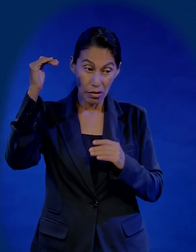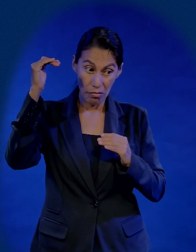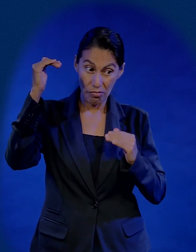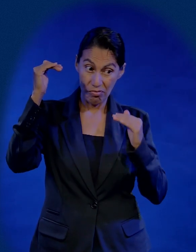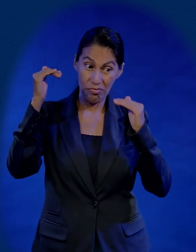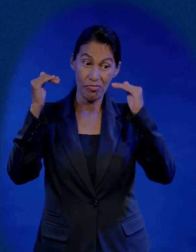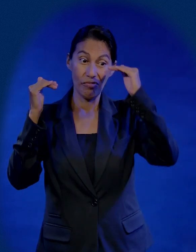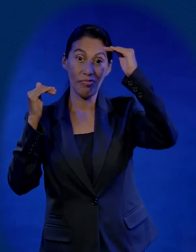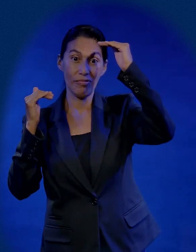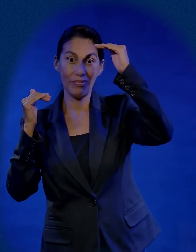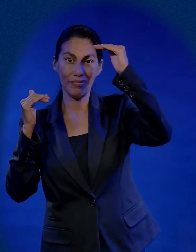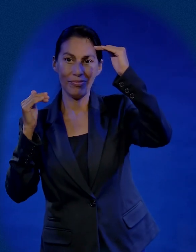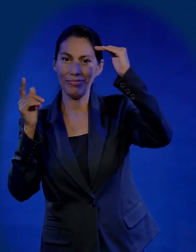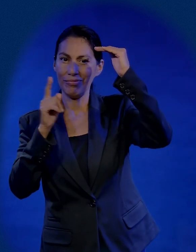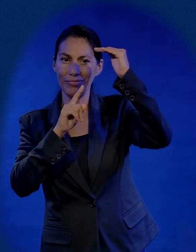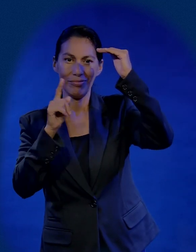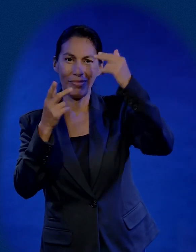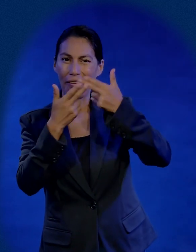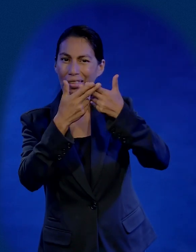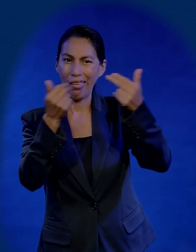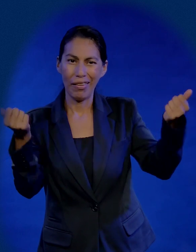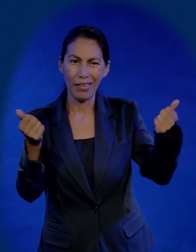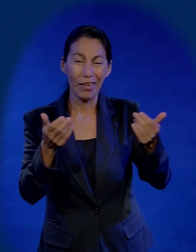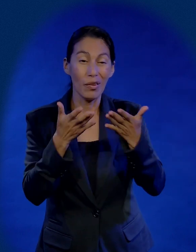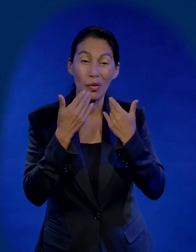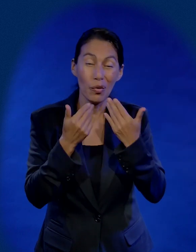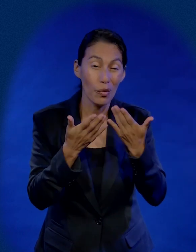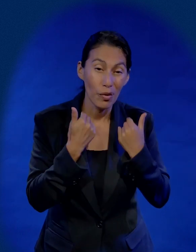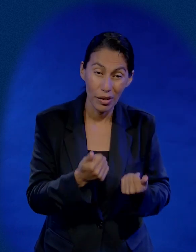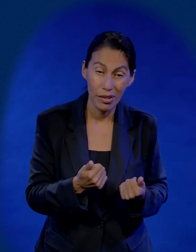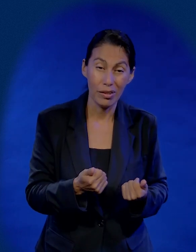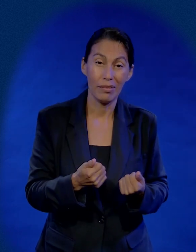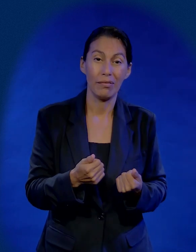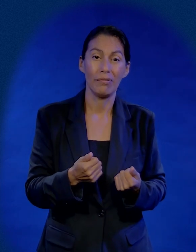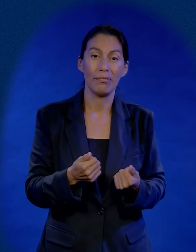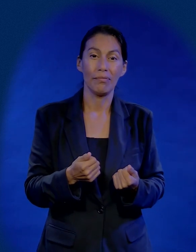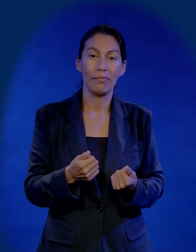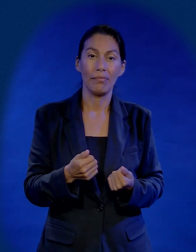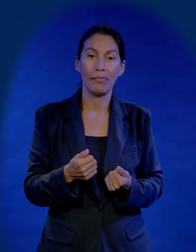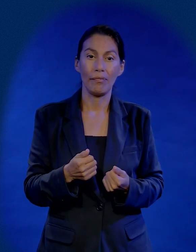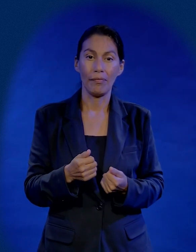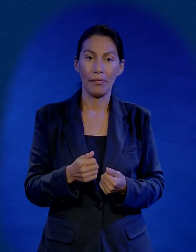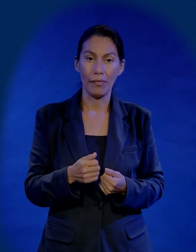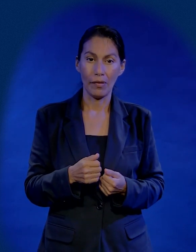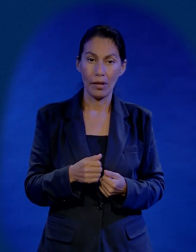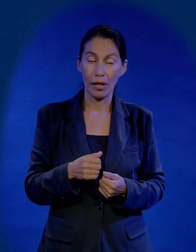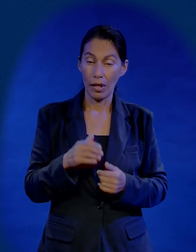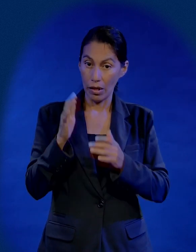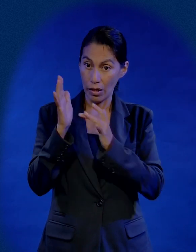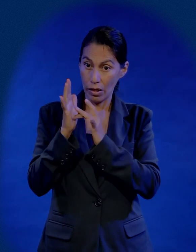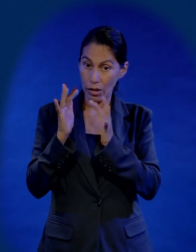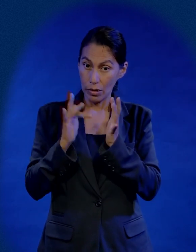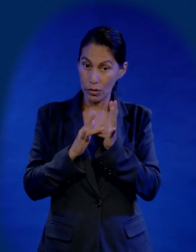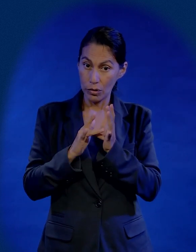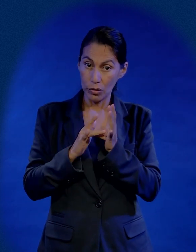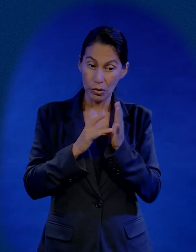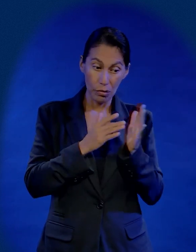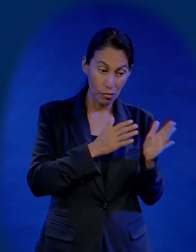Jesús, en esa sencillez, en ese no buscar las masas y la gloria humana, Jesús tenía el plan